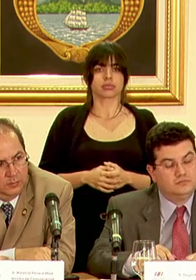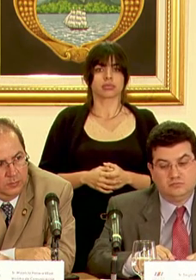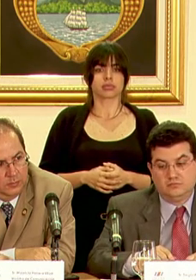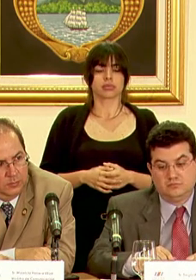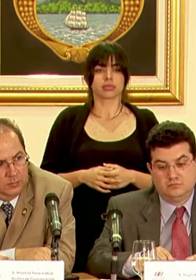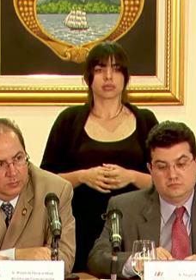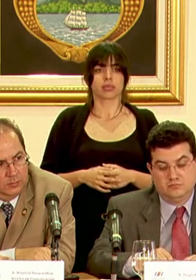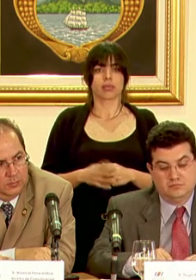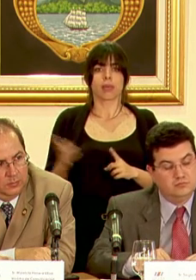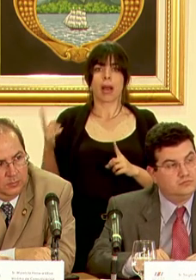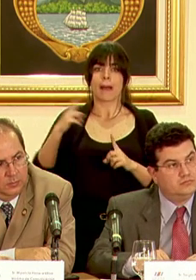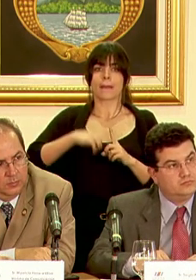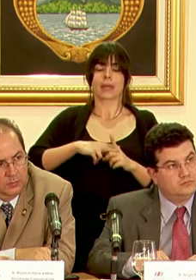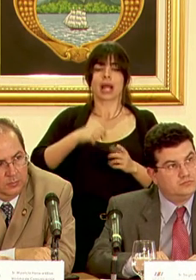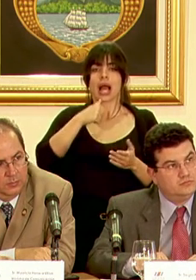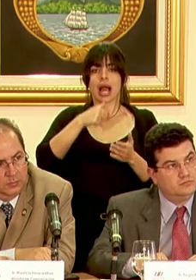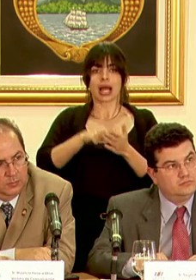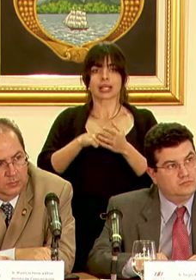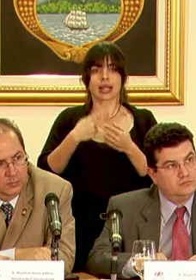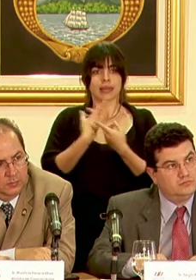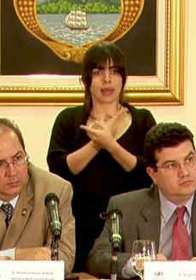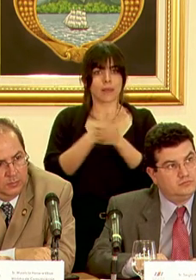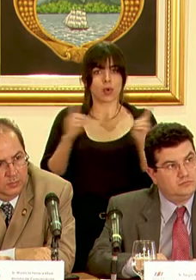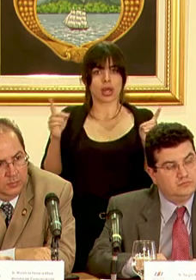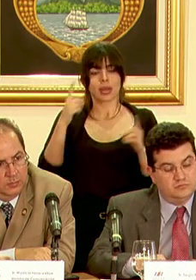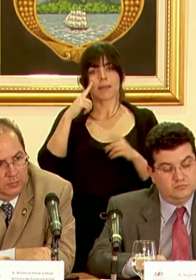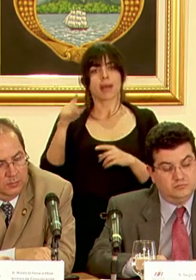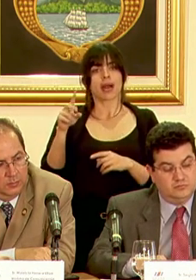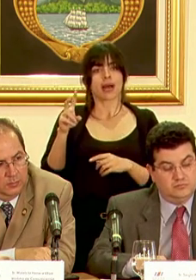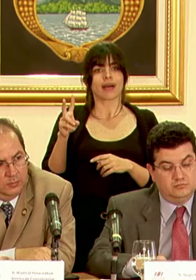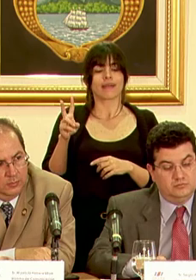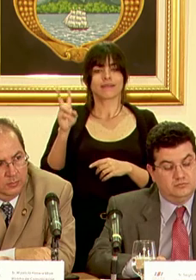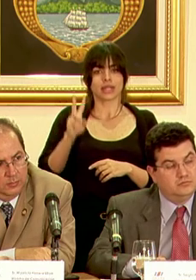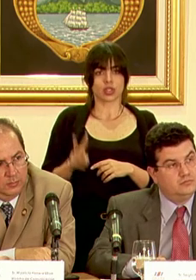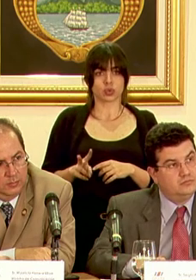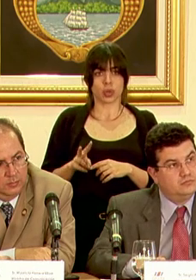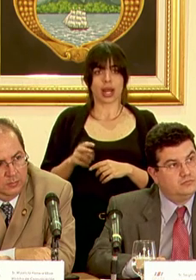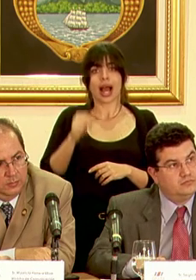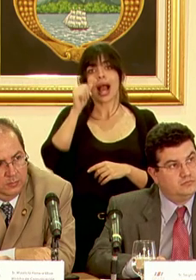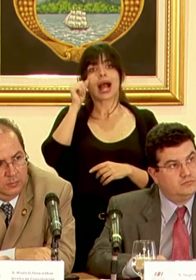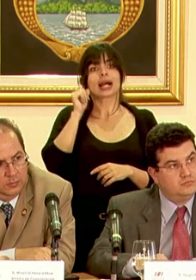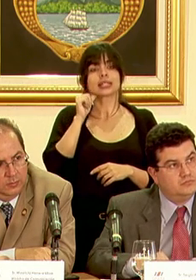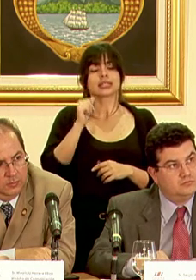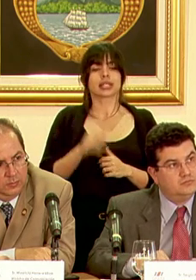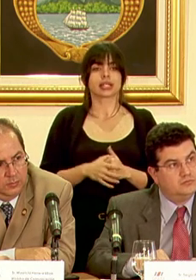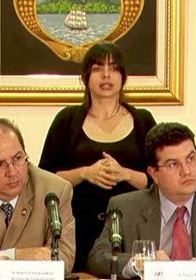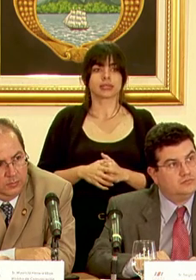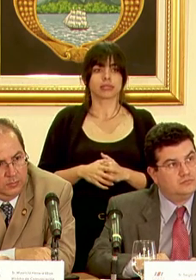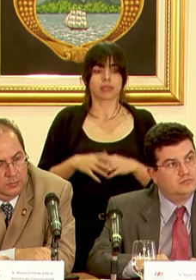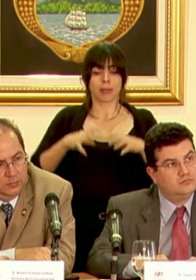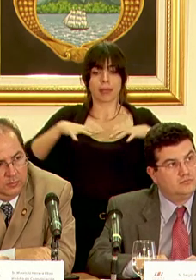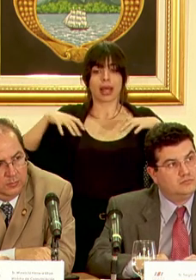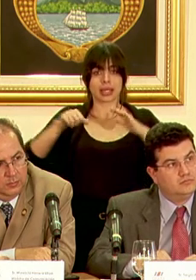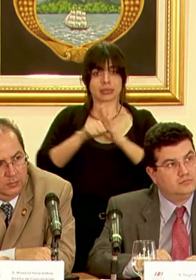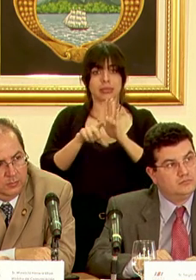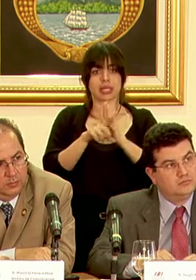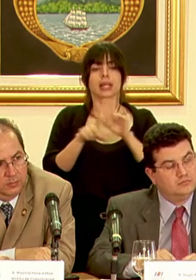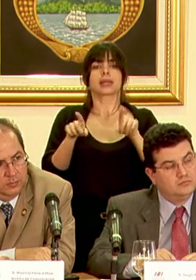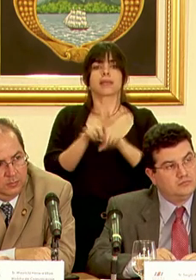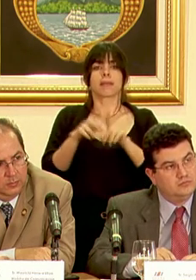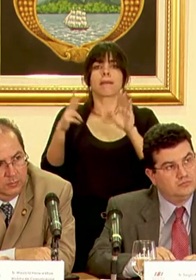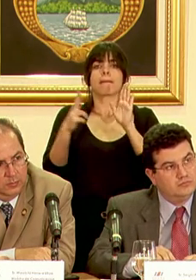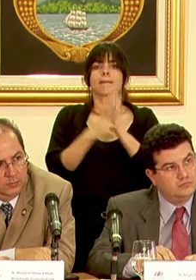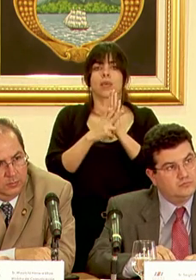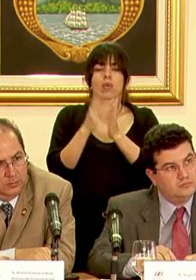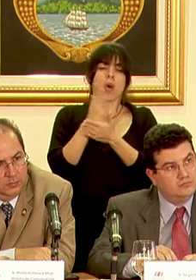le aplique la carta democrática a Venezuela ayer el plenario legislativo también aprobó